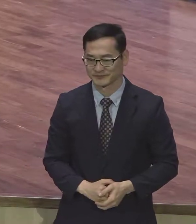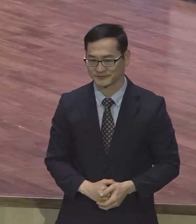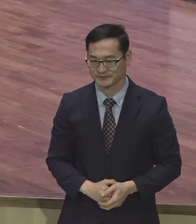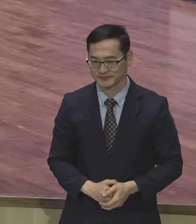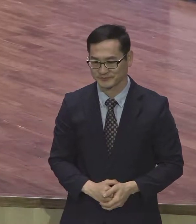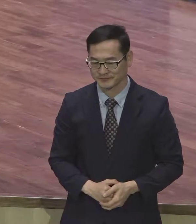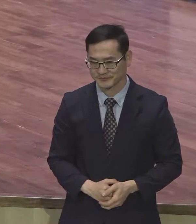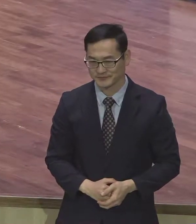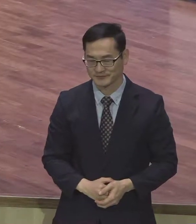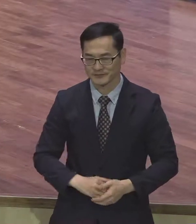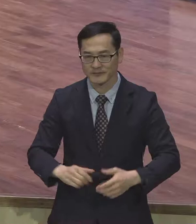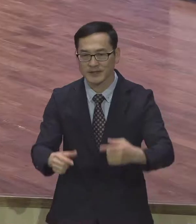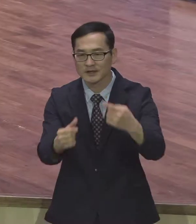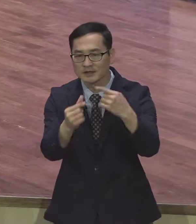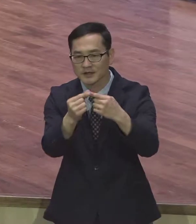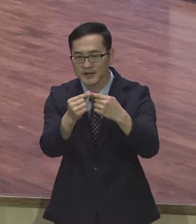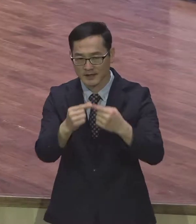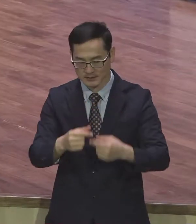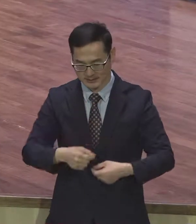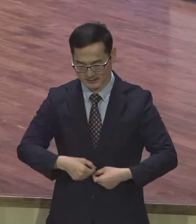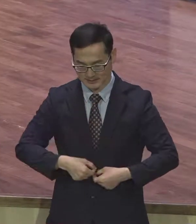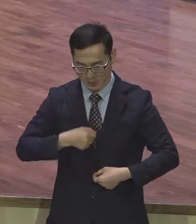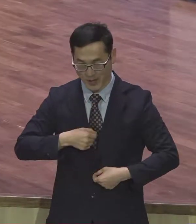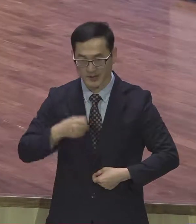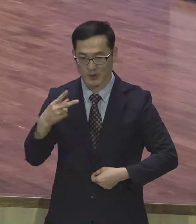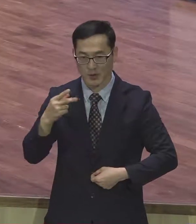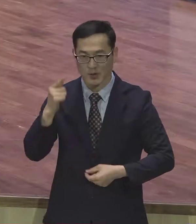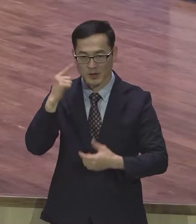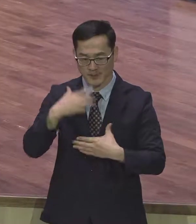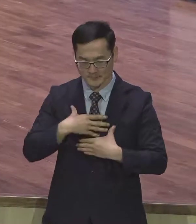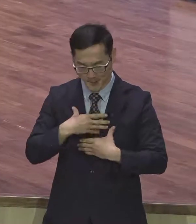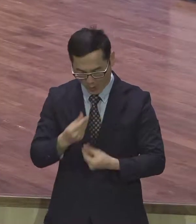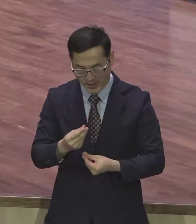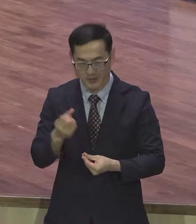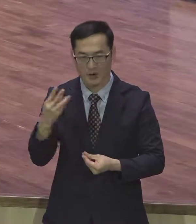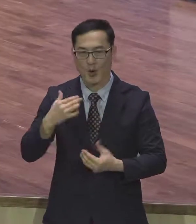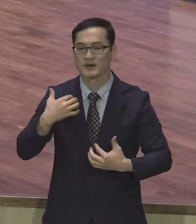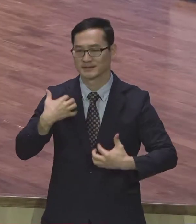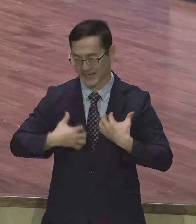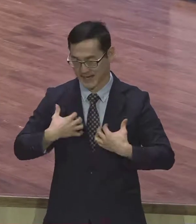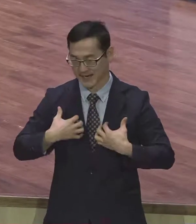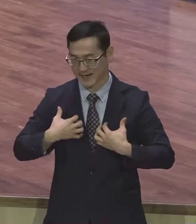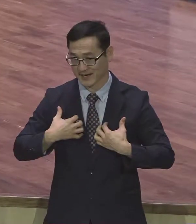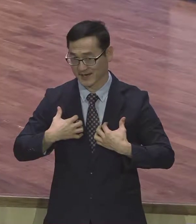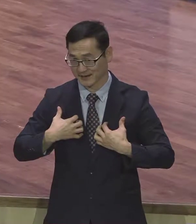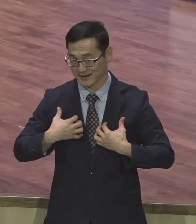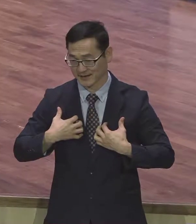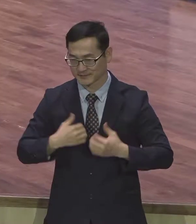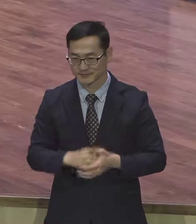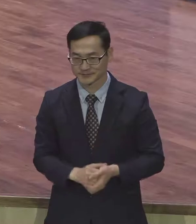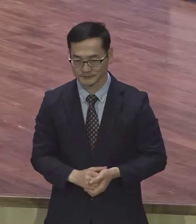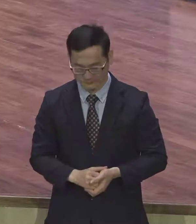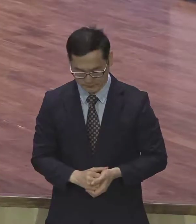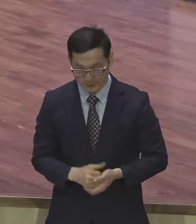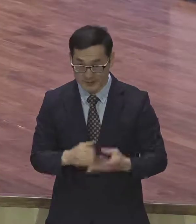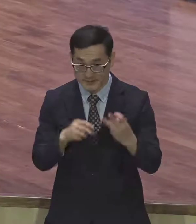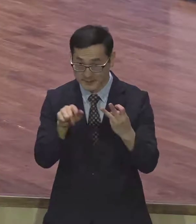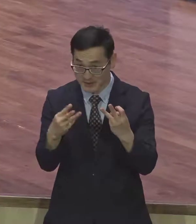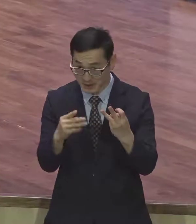그럼 첫째로 어이와 평강과 희랑입니다. 자 13절 말씀 봅니다. 그런 적 우리가 다시는 서로